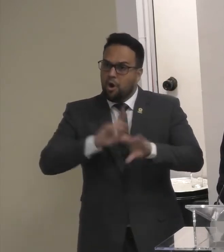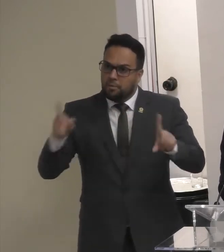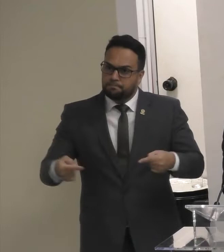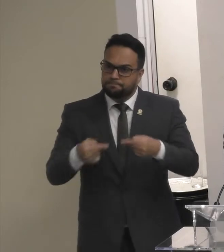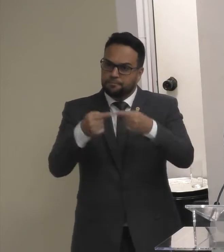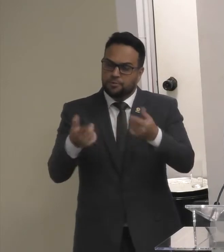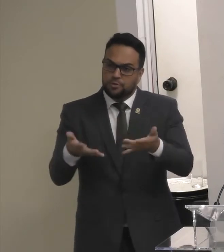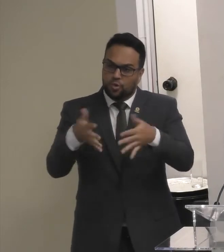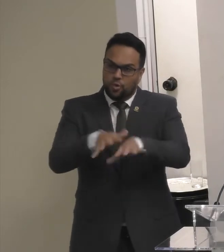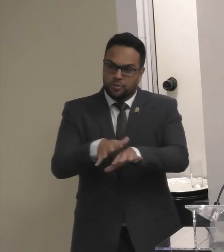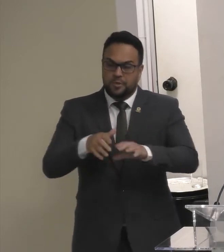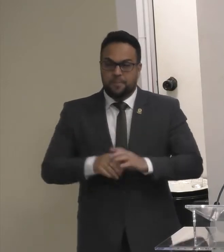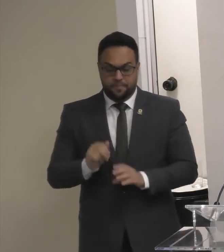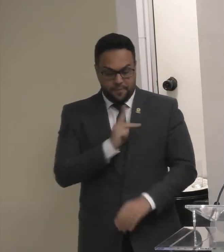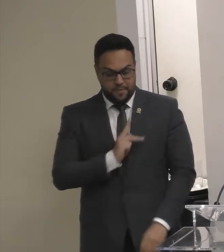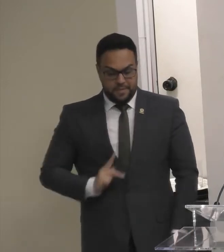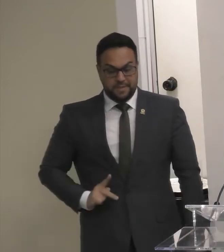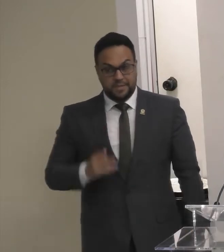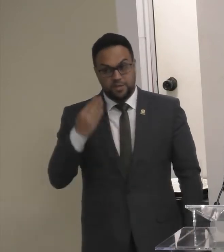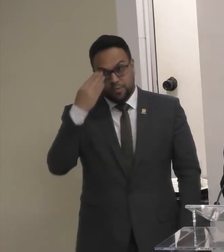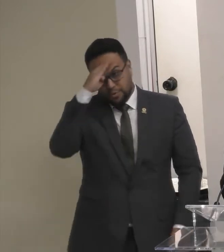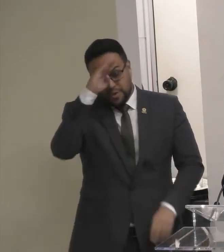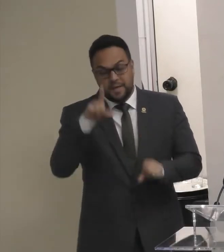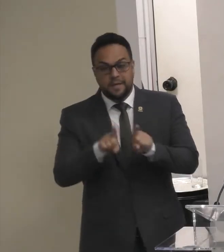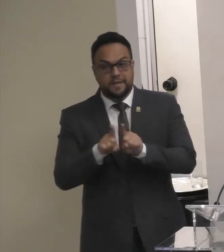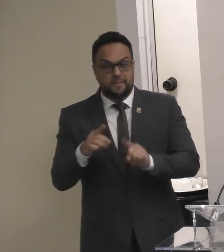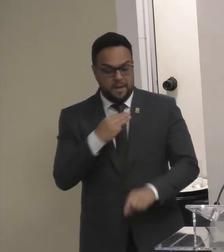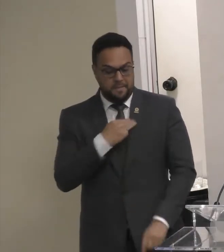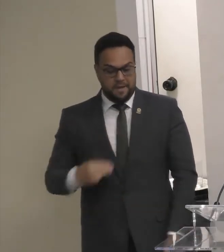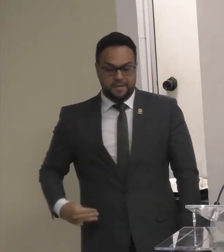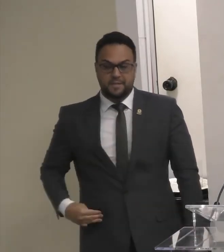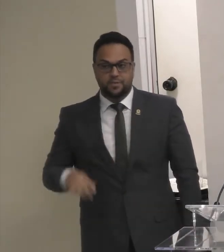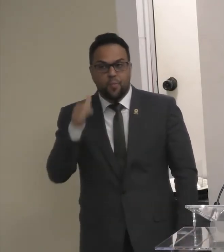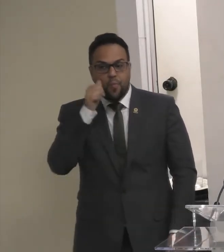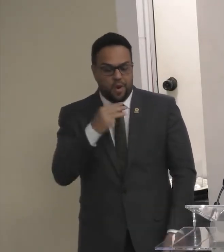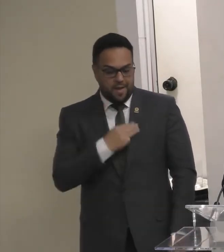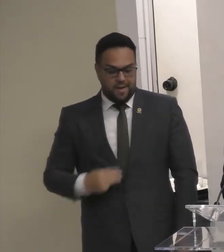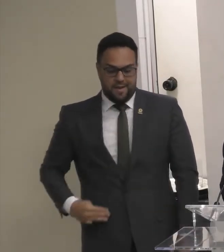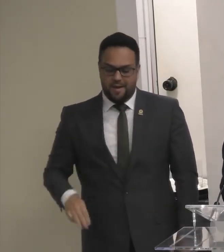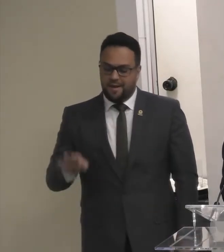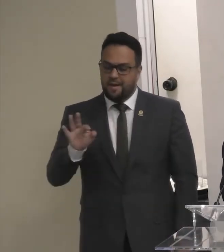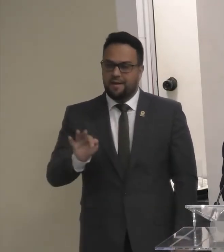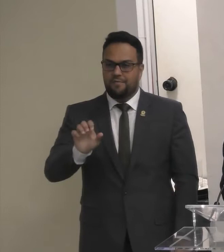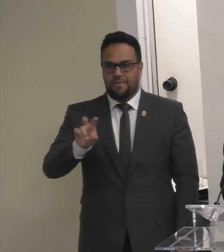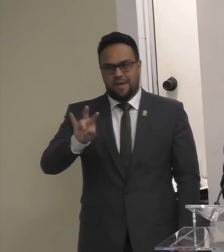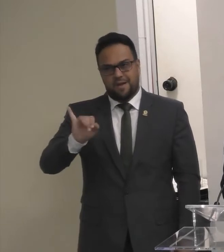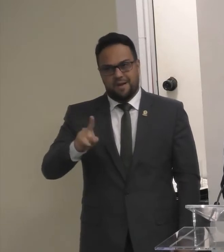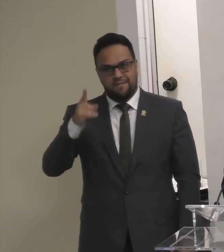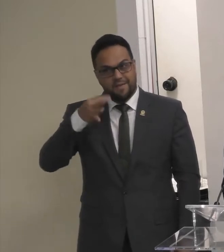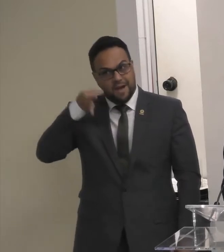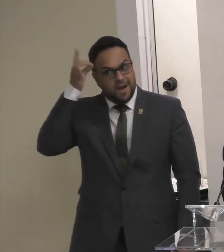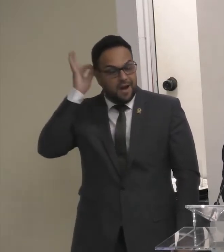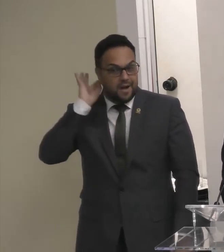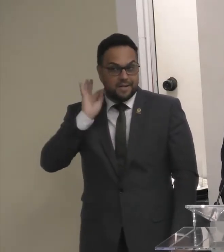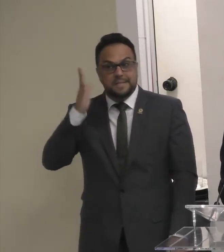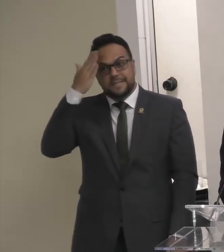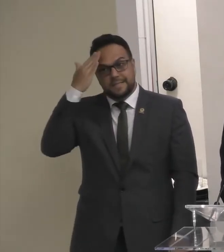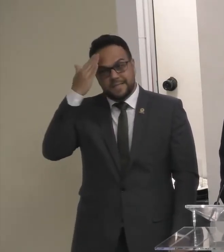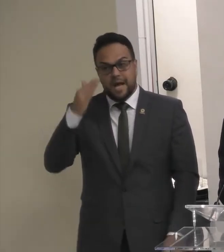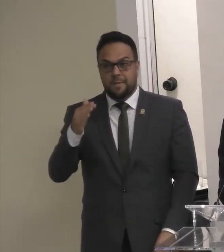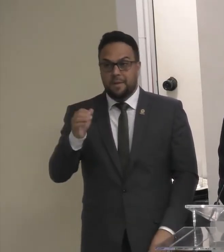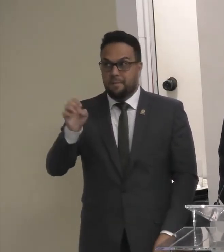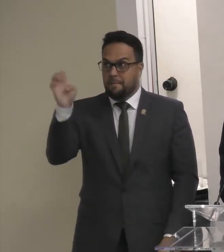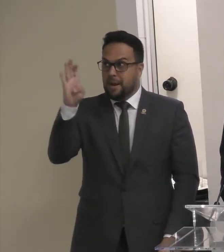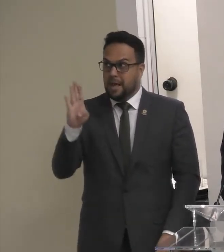Presidente Bolsonaro Senhores ministros Ministra Flávia Arruda A pobreza Em nosso país Se